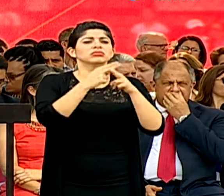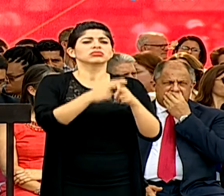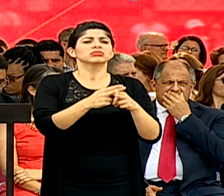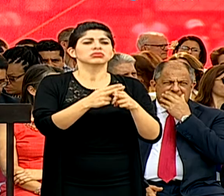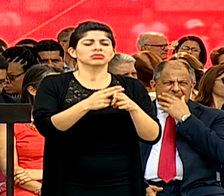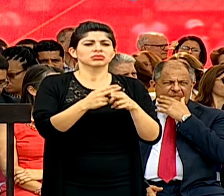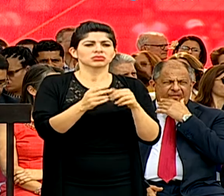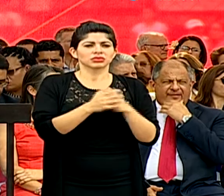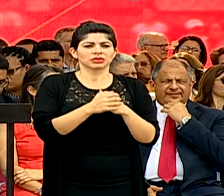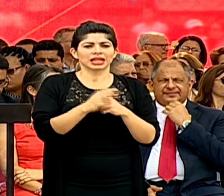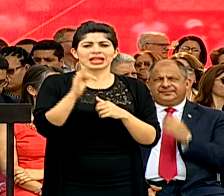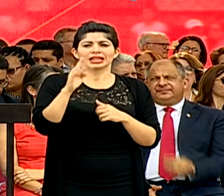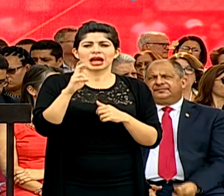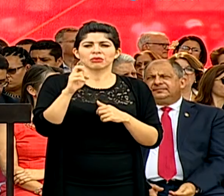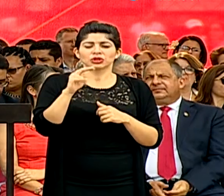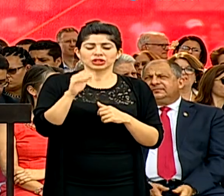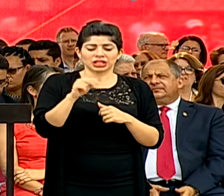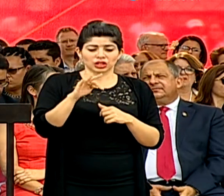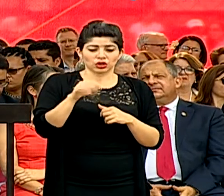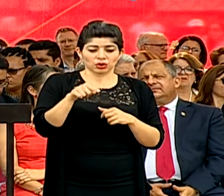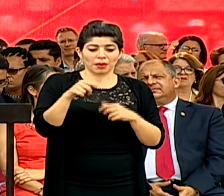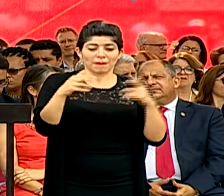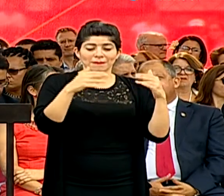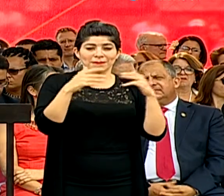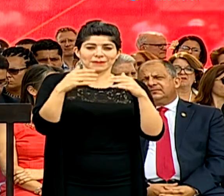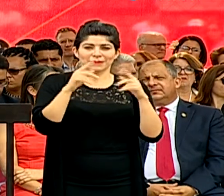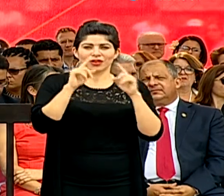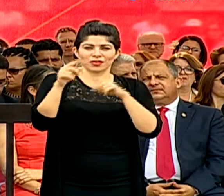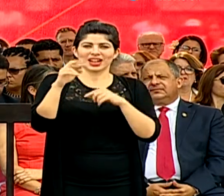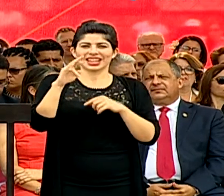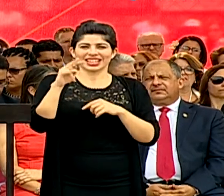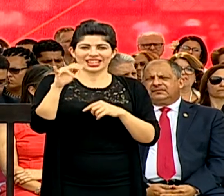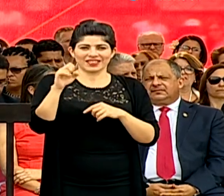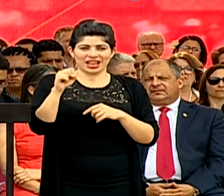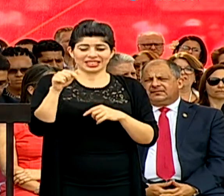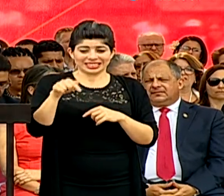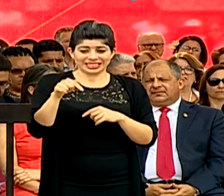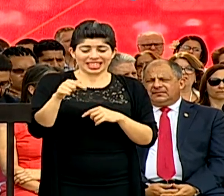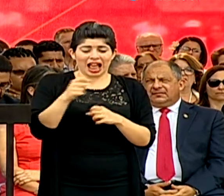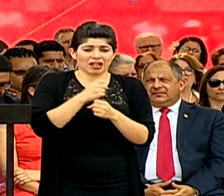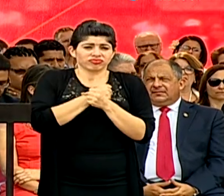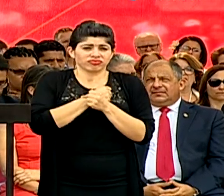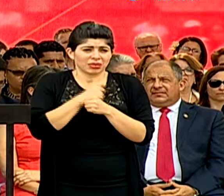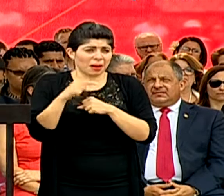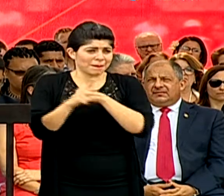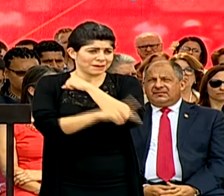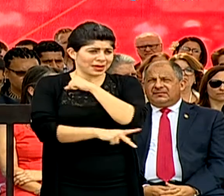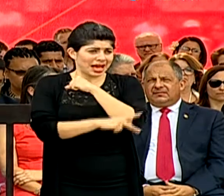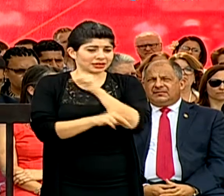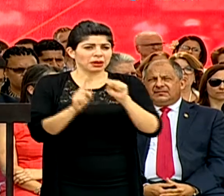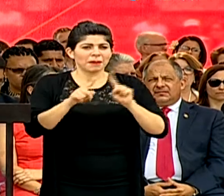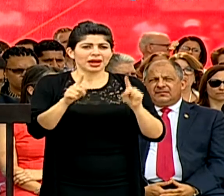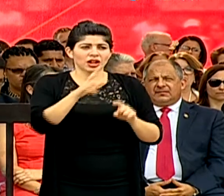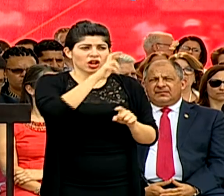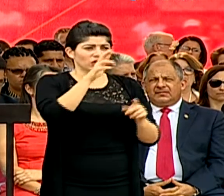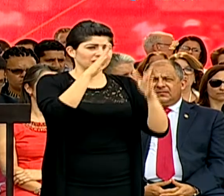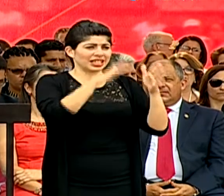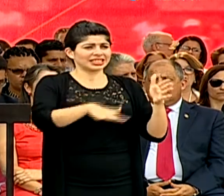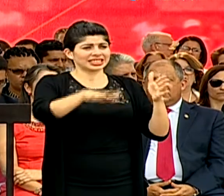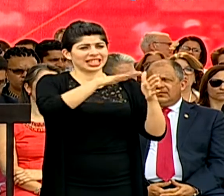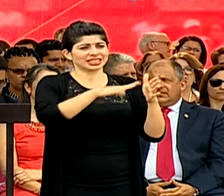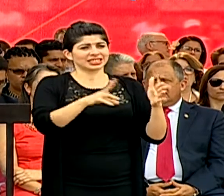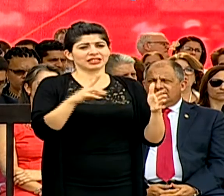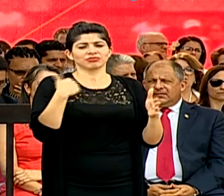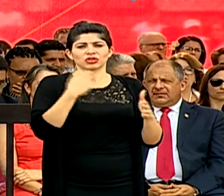el tarbocito, fue a pelear a la ciudad de Rivas. Sentía un verdadero fervor por este país. Pero costarricenses, no